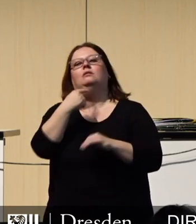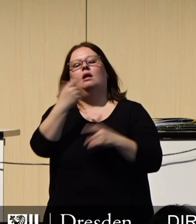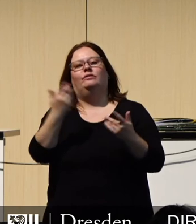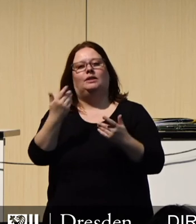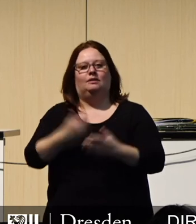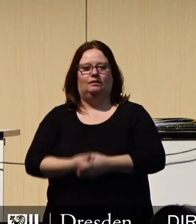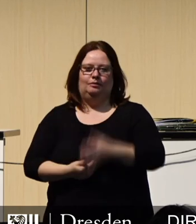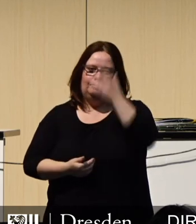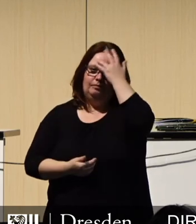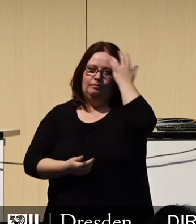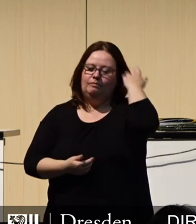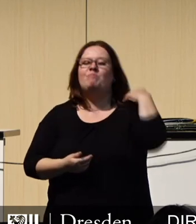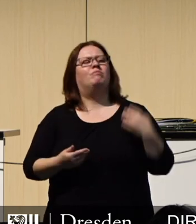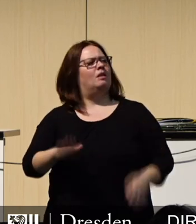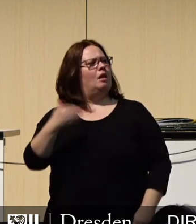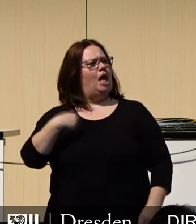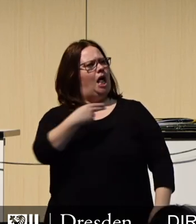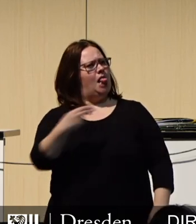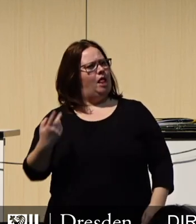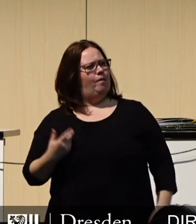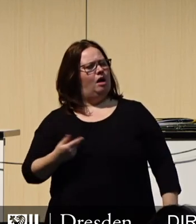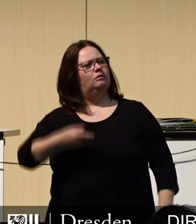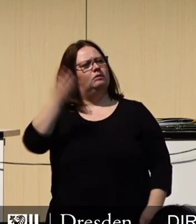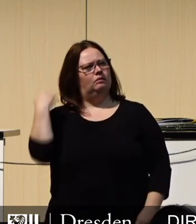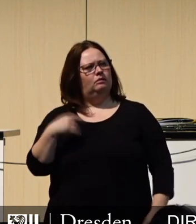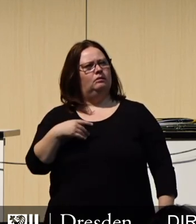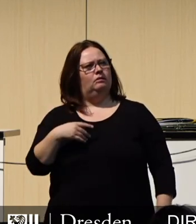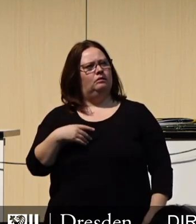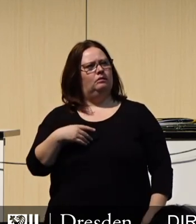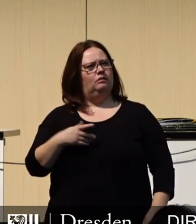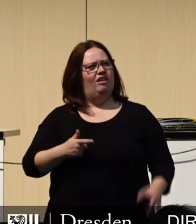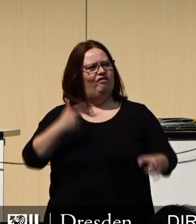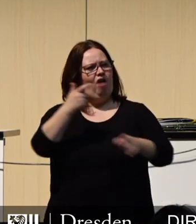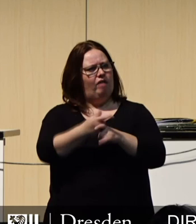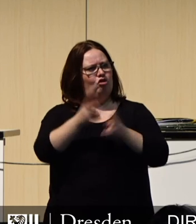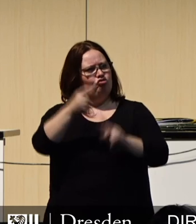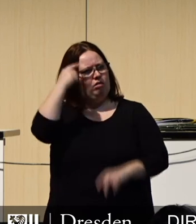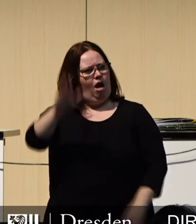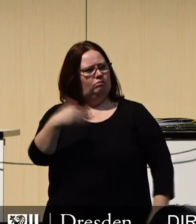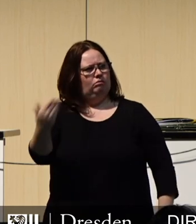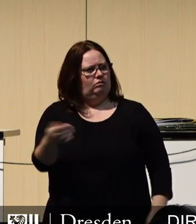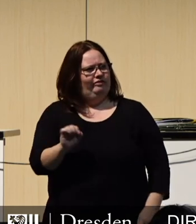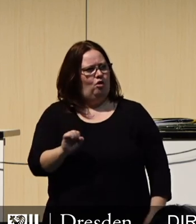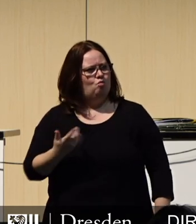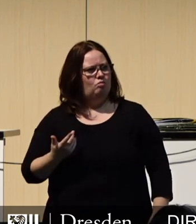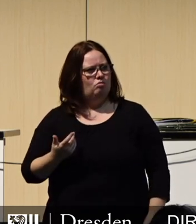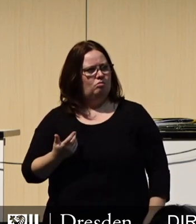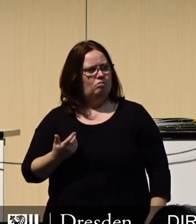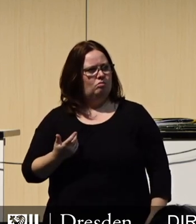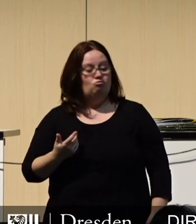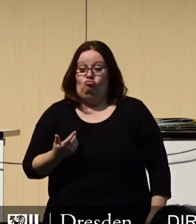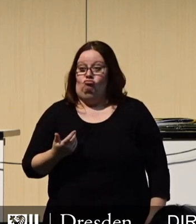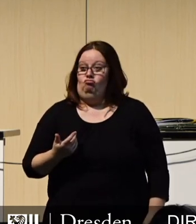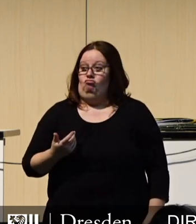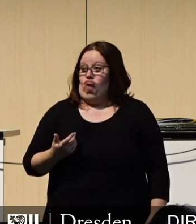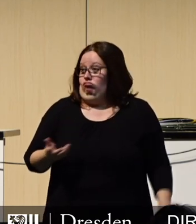Herr Hilbert, Sie schieben die Verantwortung dem Stadtrat zu. Damit hat er